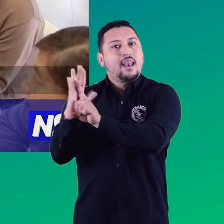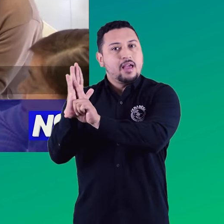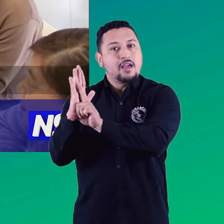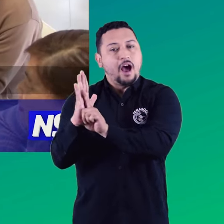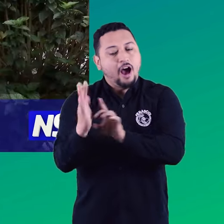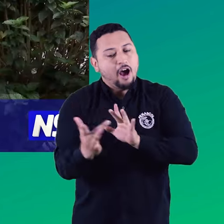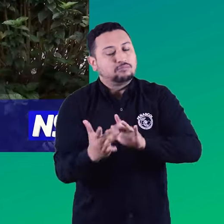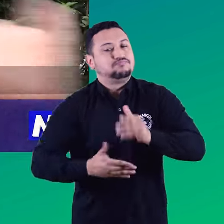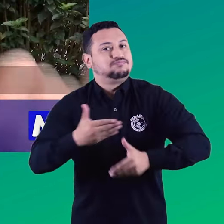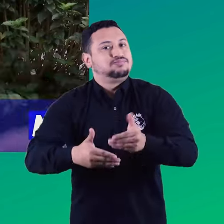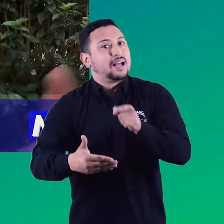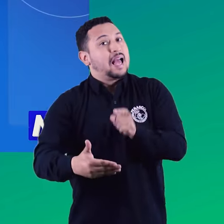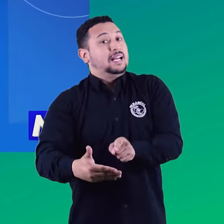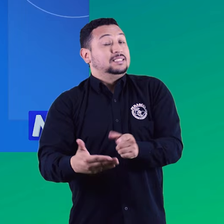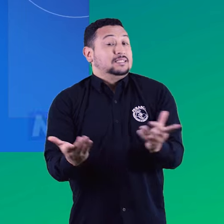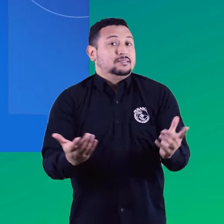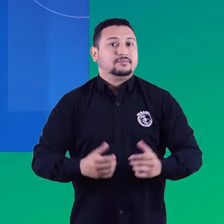ya está aprobando. Gracias.